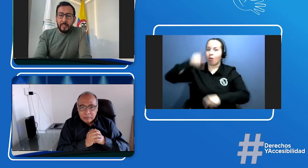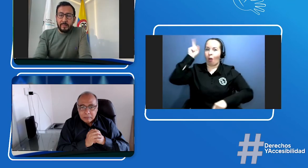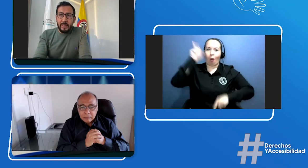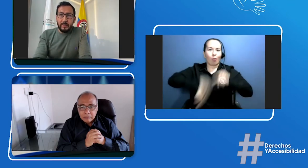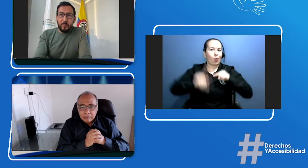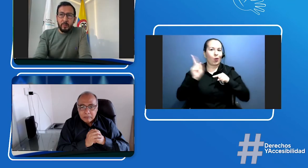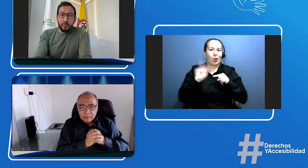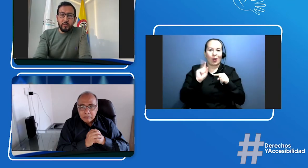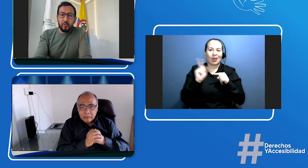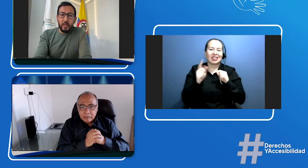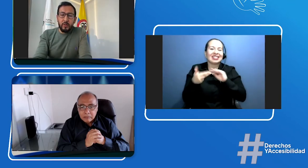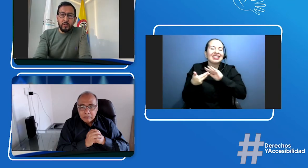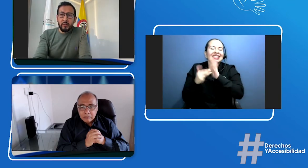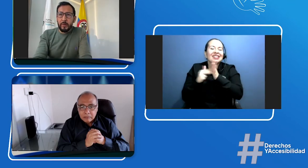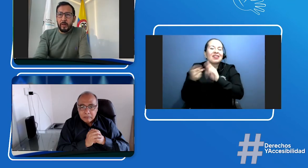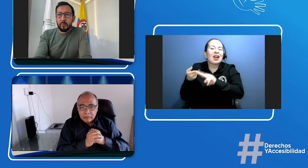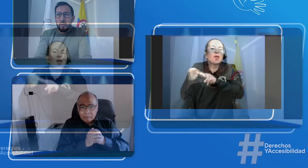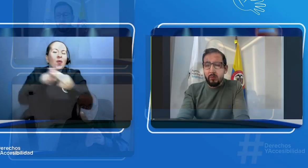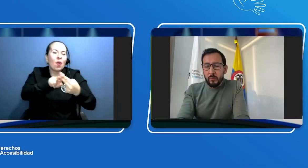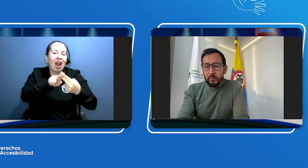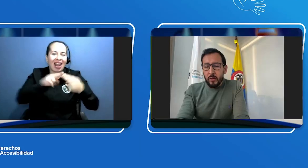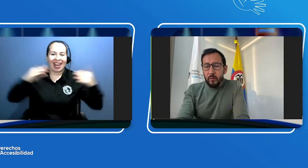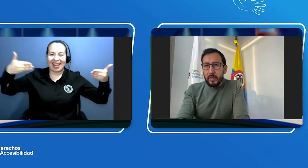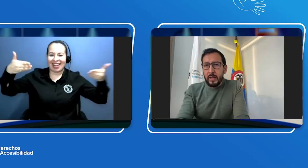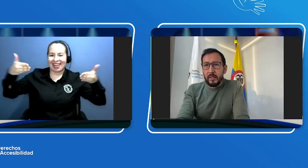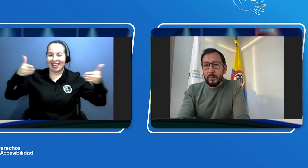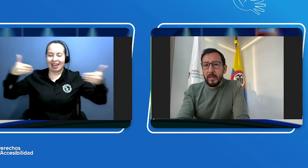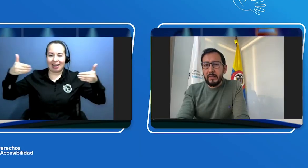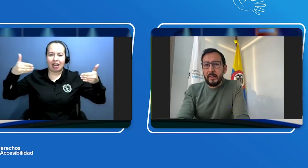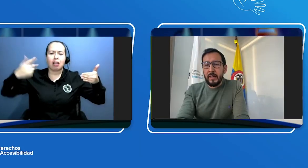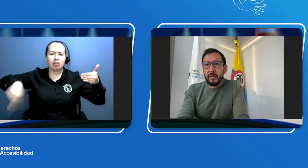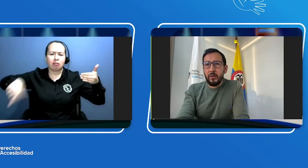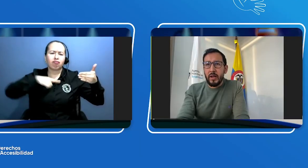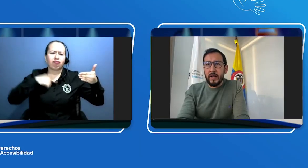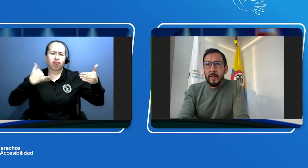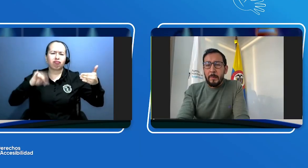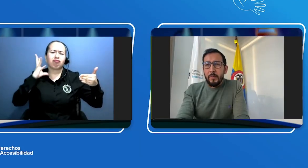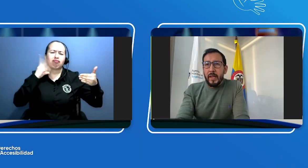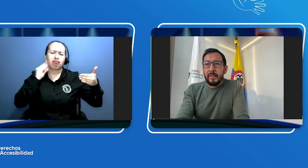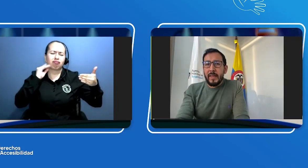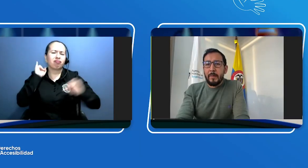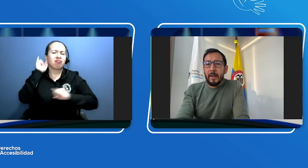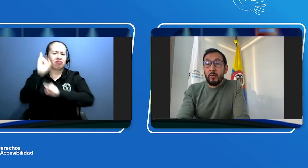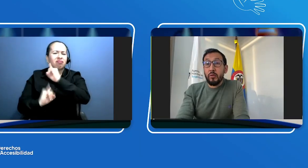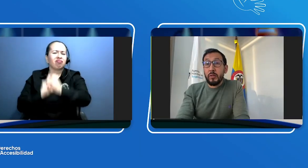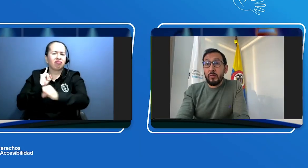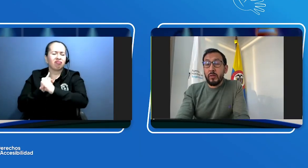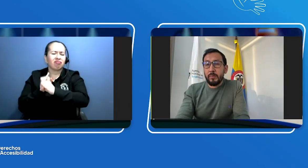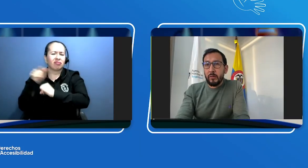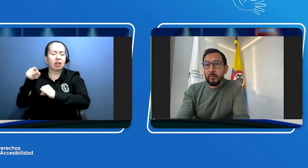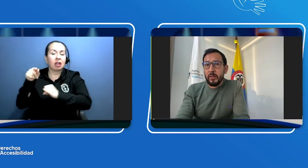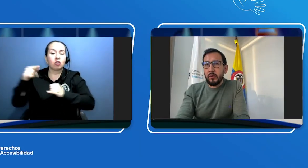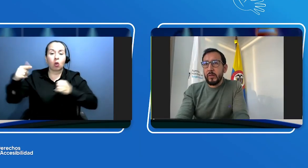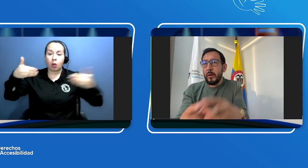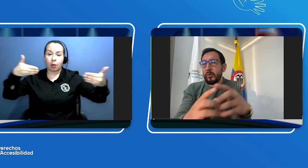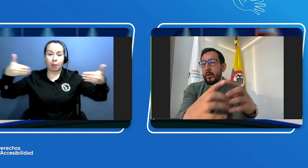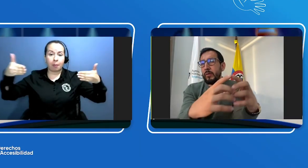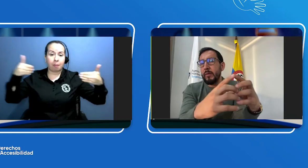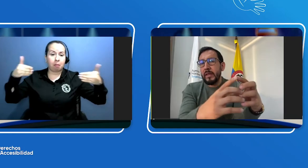casi lo mismo sucede con los espejos lo que nos hemos dado cuenta en la experiencia internacional es que el uso de estos espejos son espejos que nos permiten a